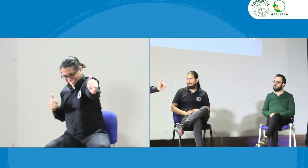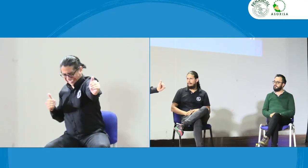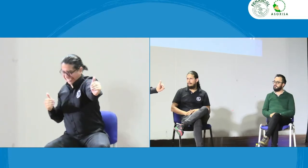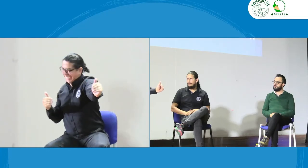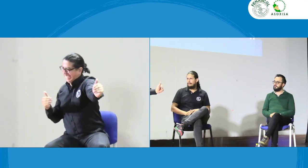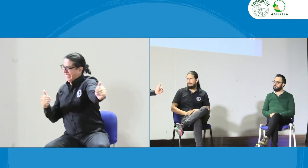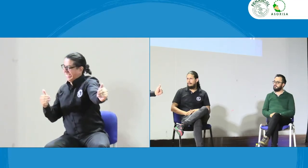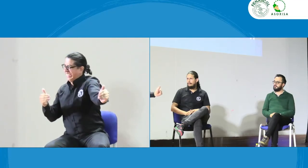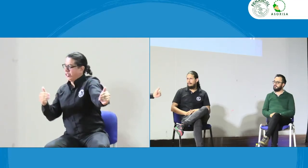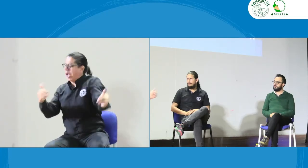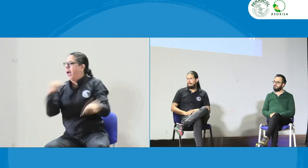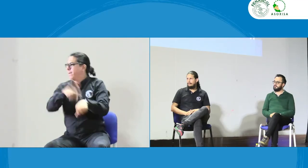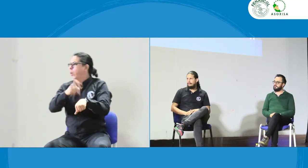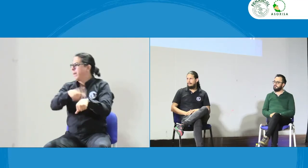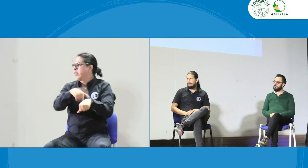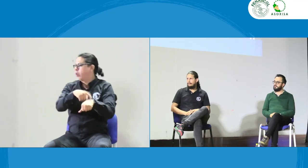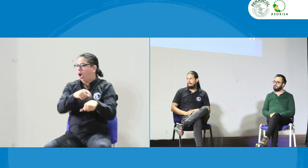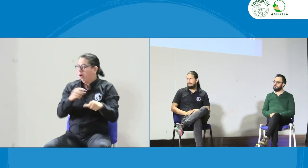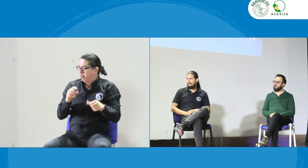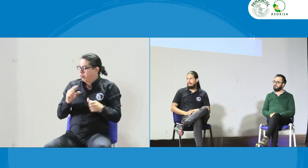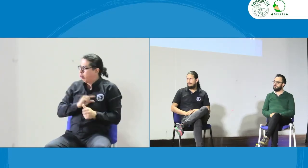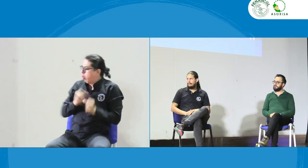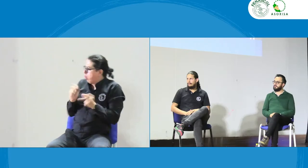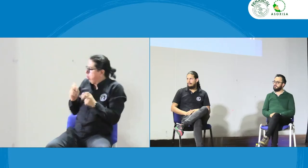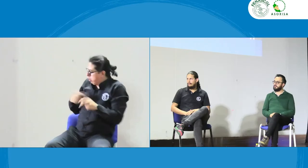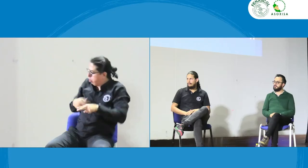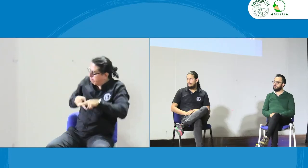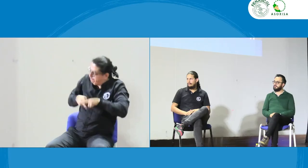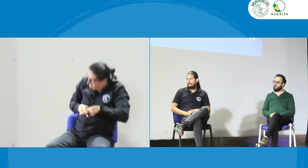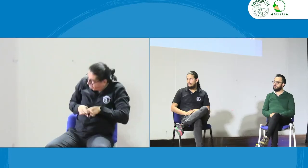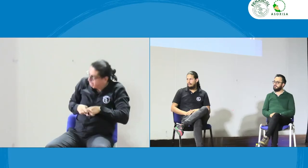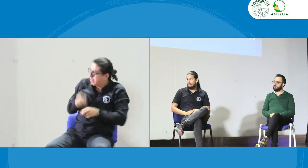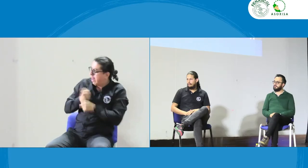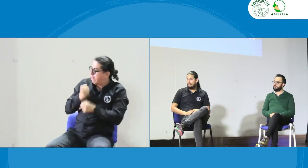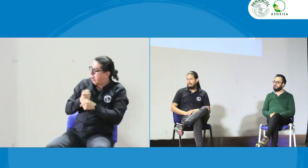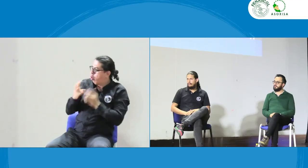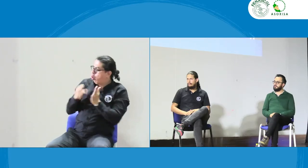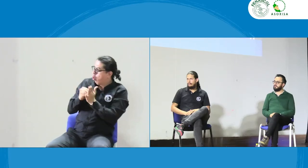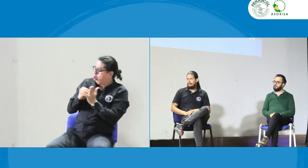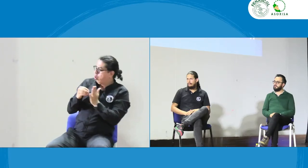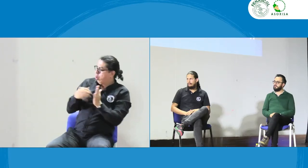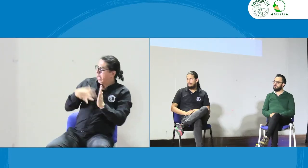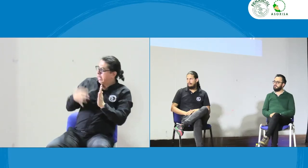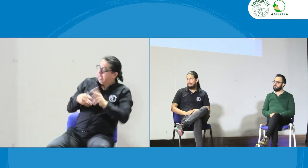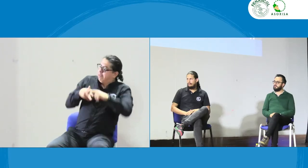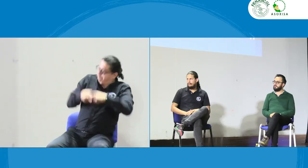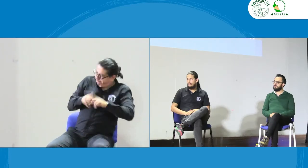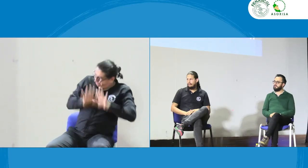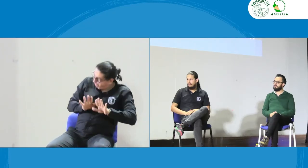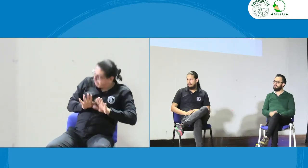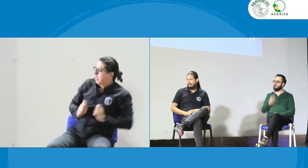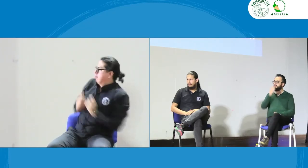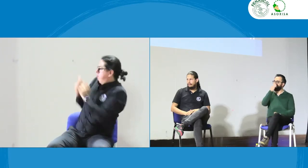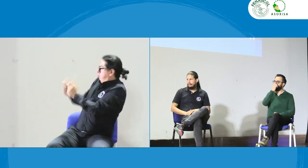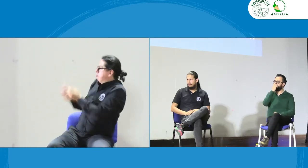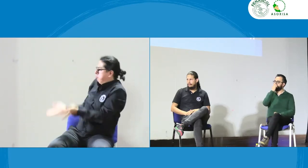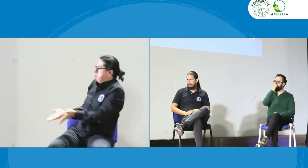pronto vimos que iba un poco más adelante entonces FENASCOL empezó como también a hacer sus avances del